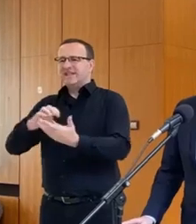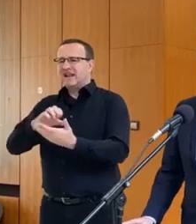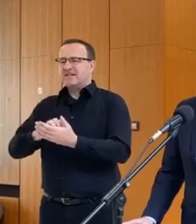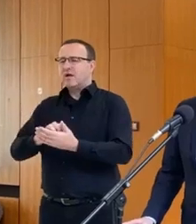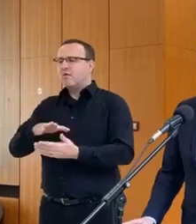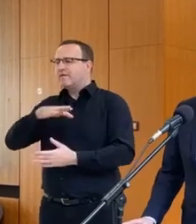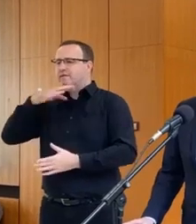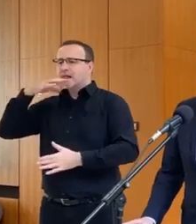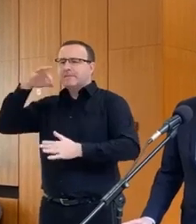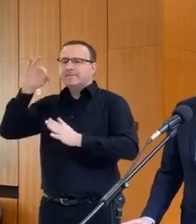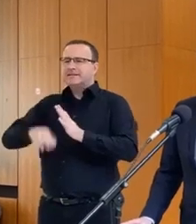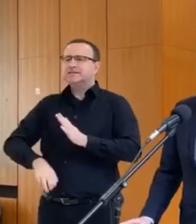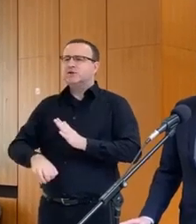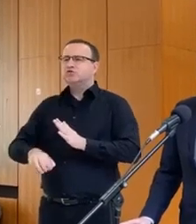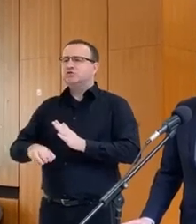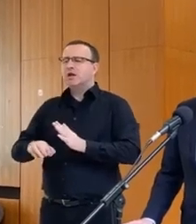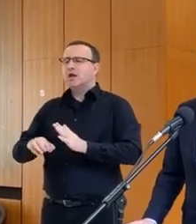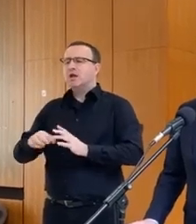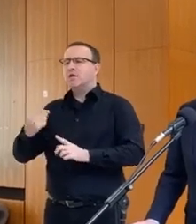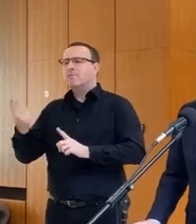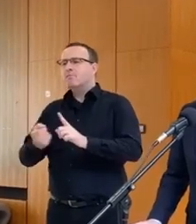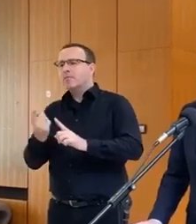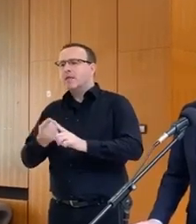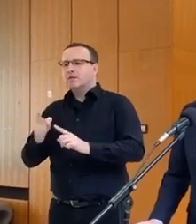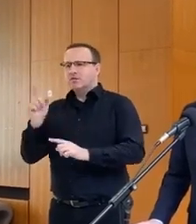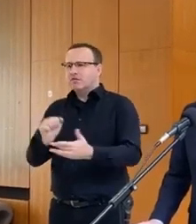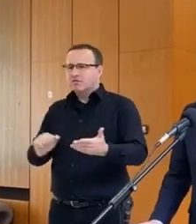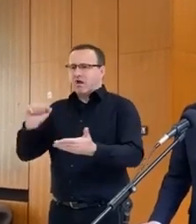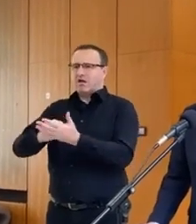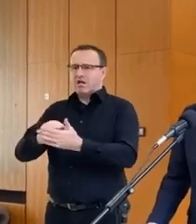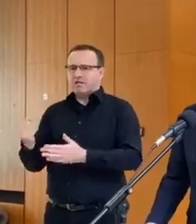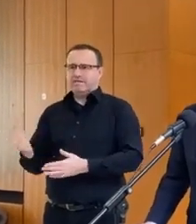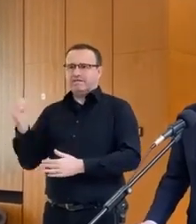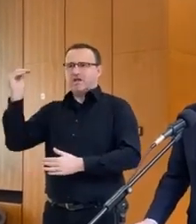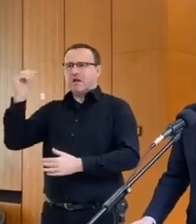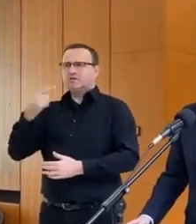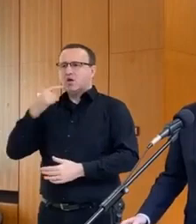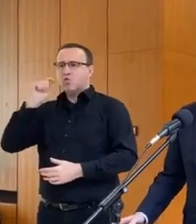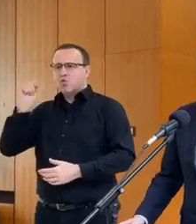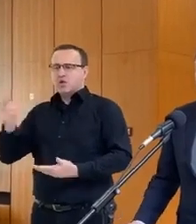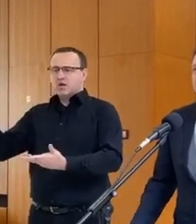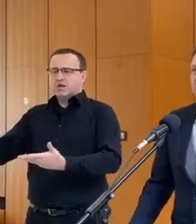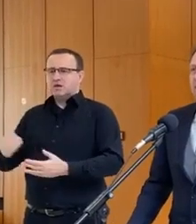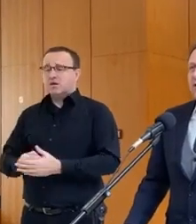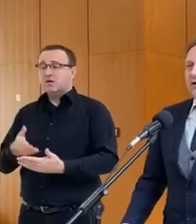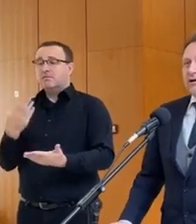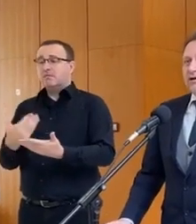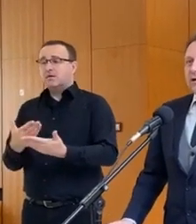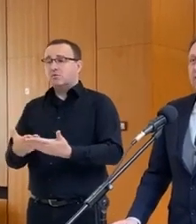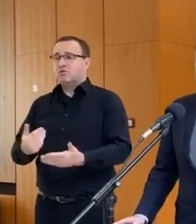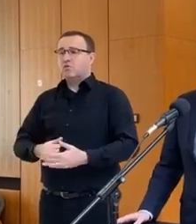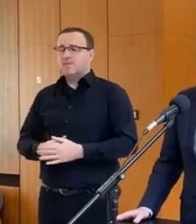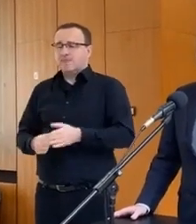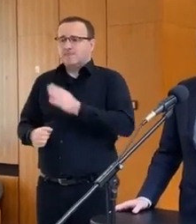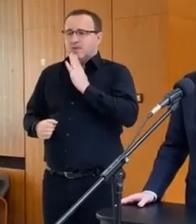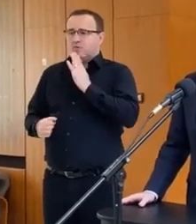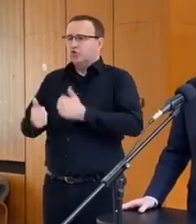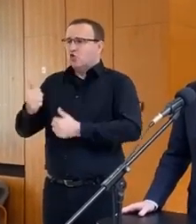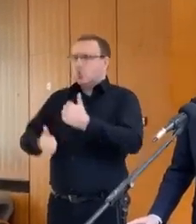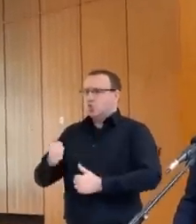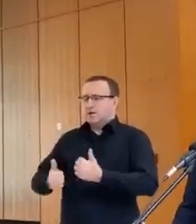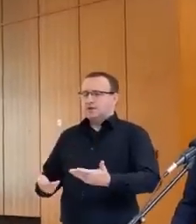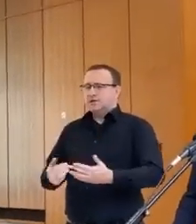o plísnejších environmentálnych a teda o mnoho nákladnejších podmienok. Preto nemôžu